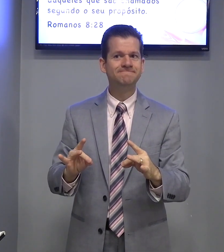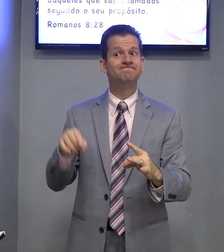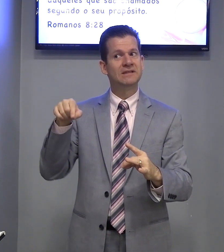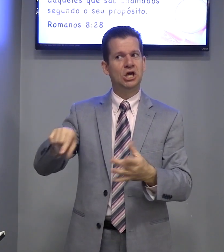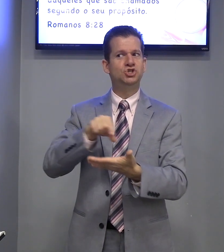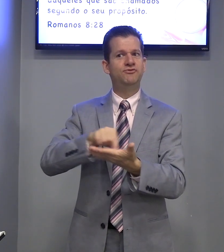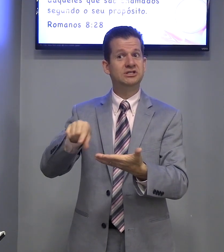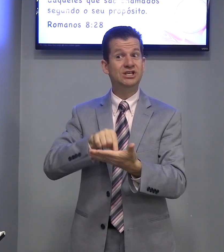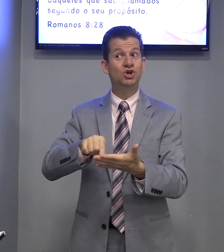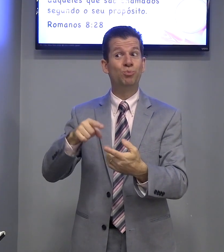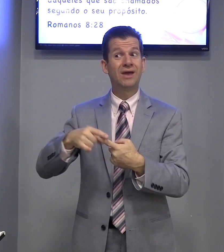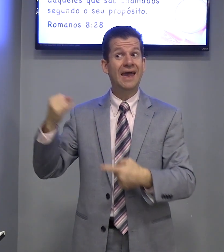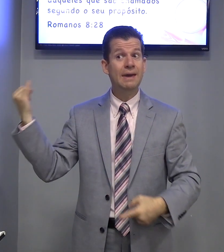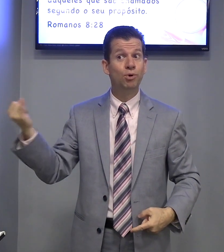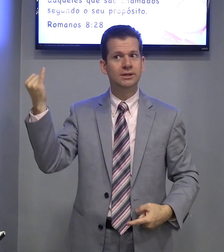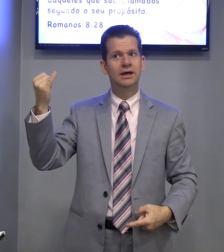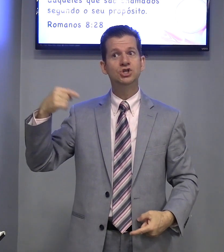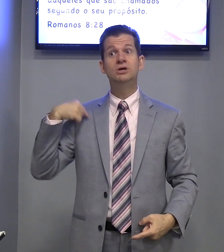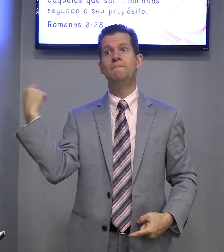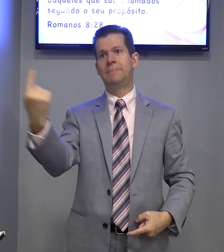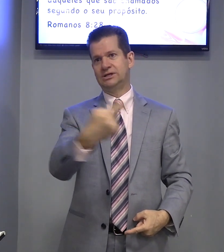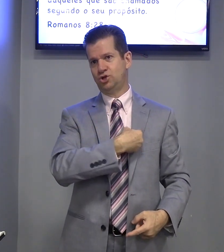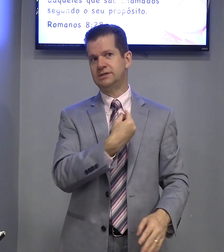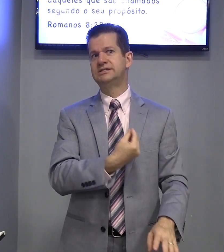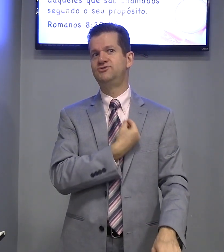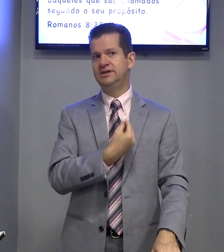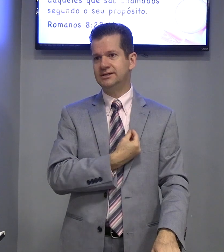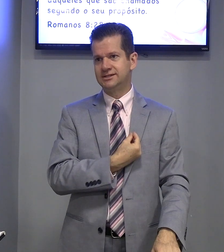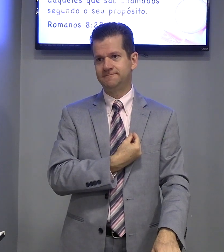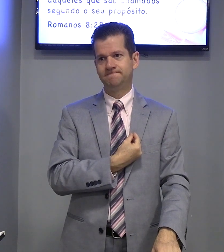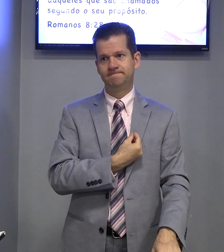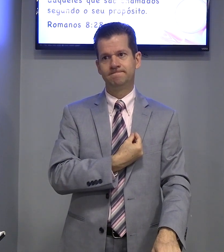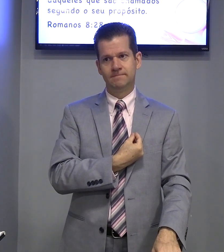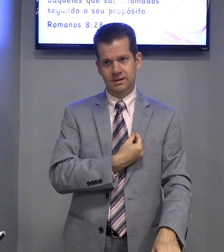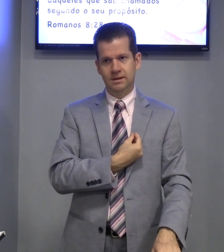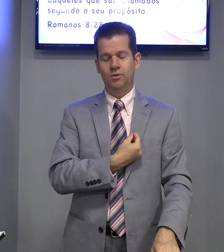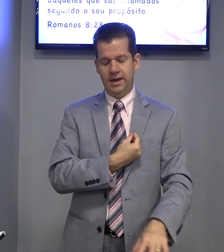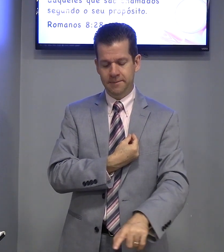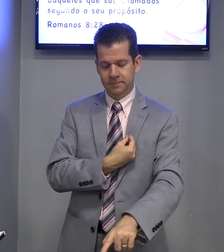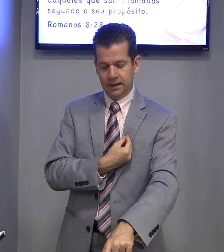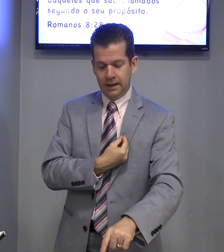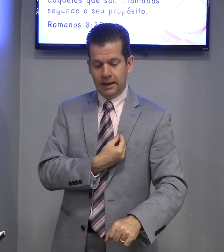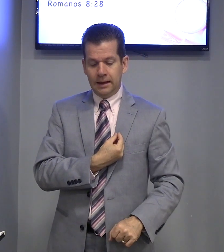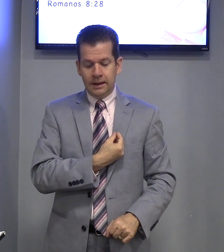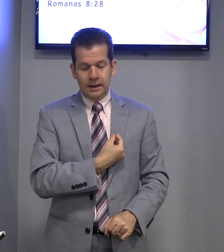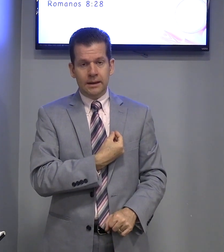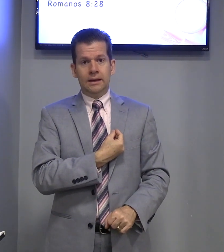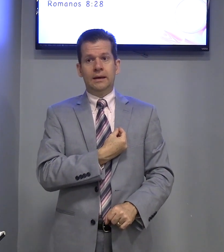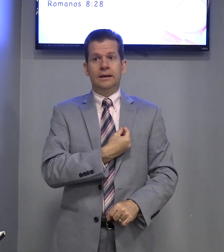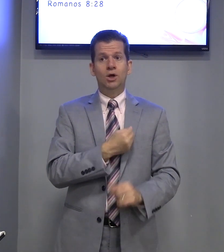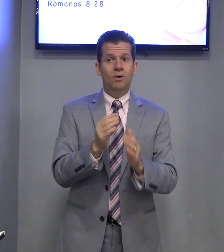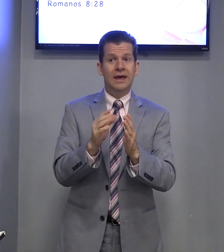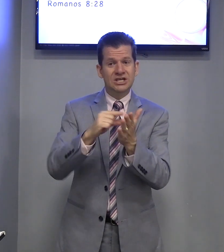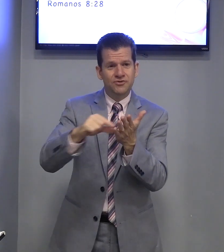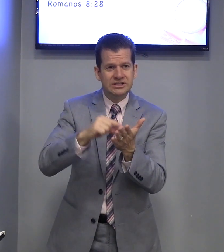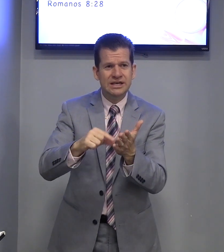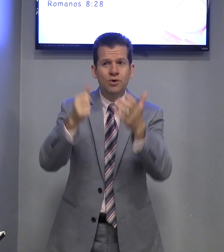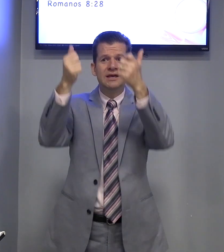este versículo. Porque é importante para as nossas vidas. Ok? Então, este versículo